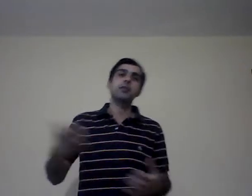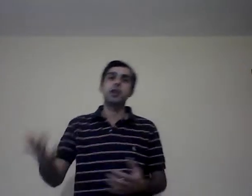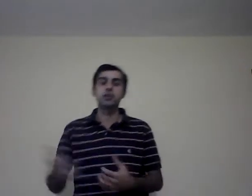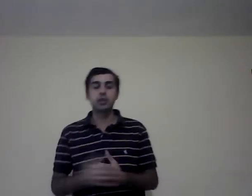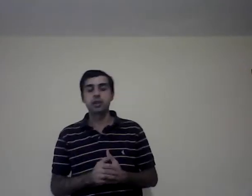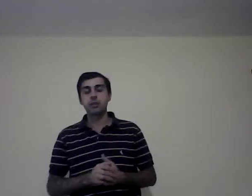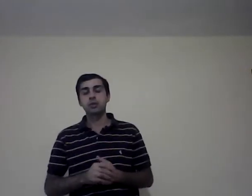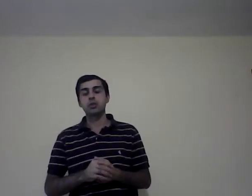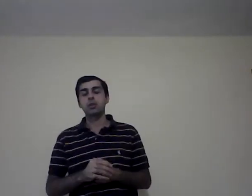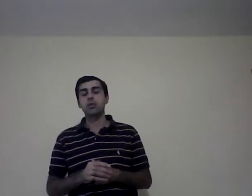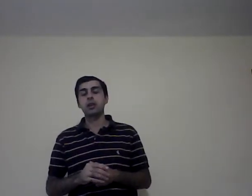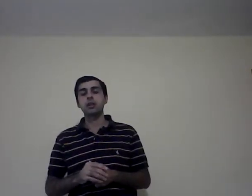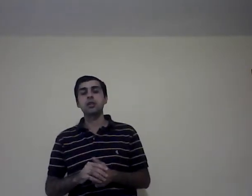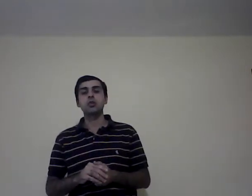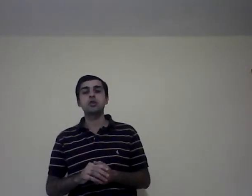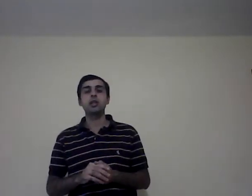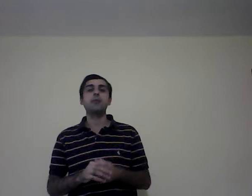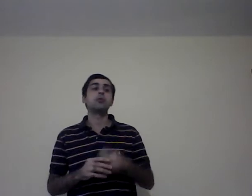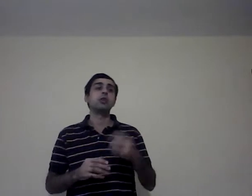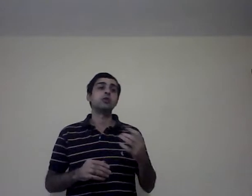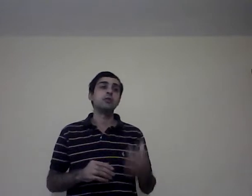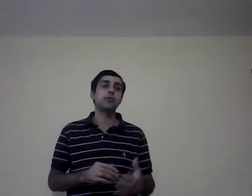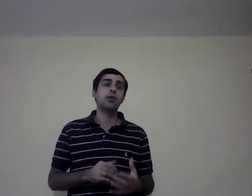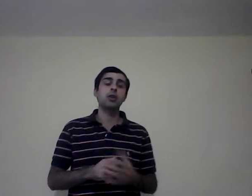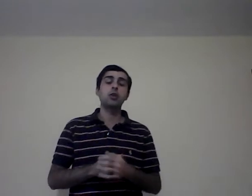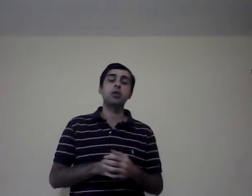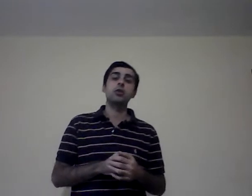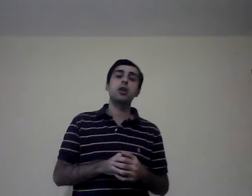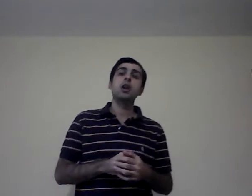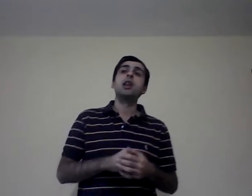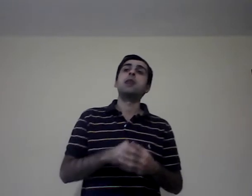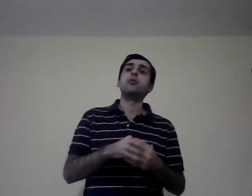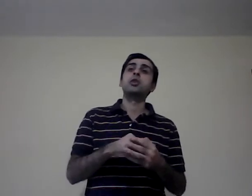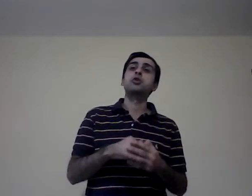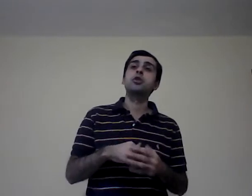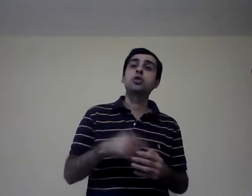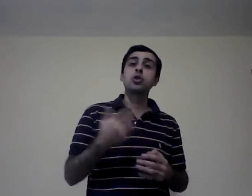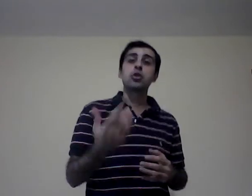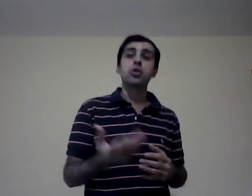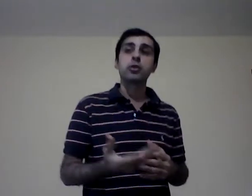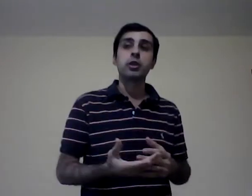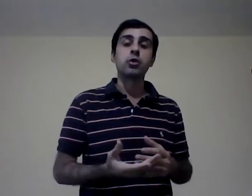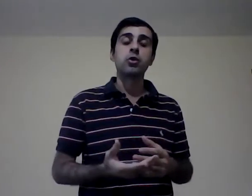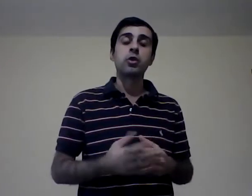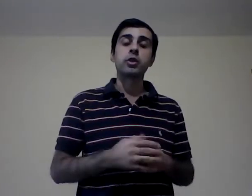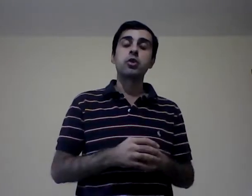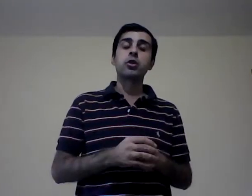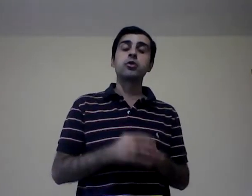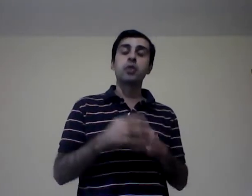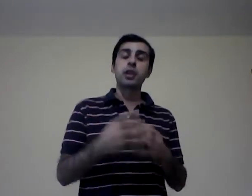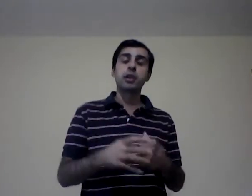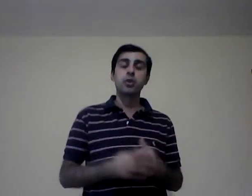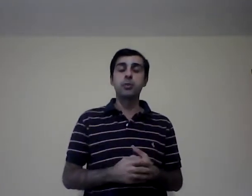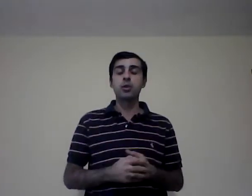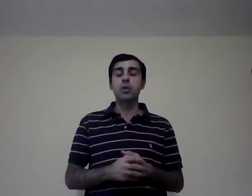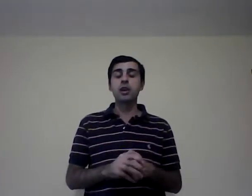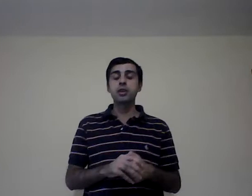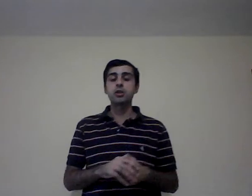hay zonas que mencionan el cuadernillo, ¿sí? La Fundación Pavaloro, la Fundación de Todo Corazón, zonas que nombran el cuadernillo.